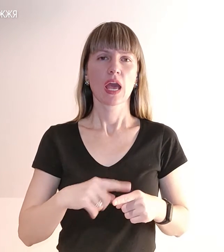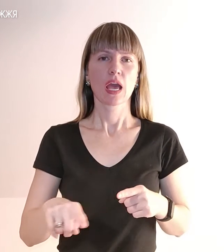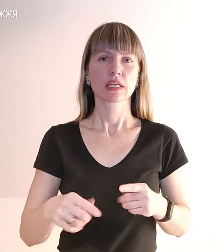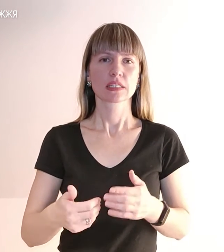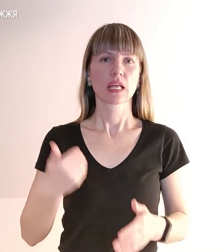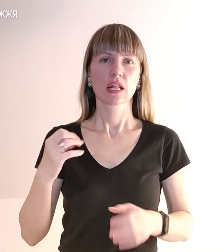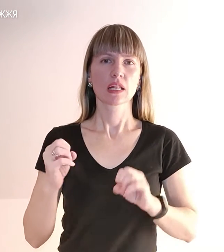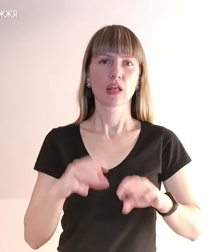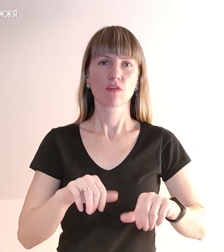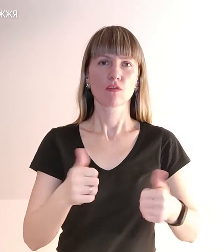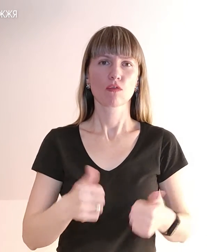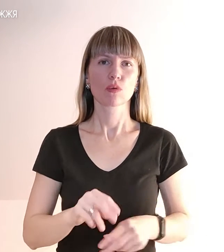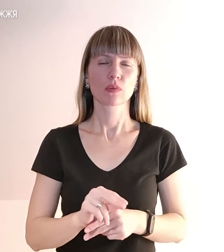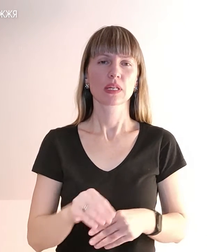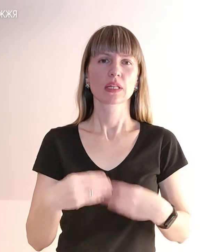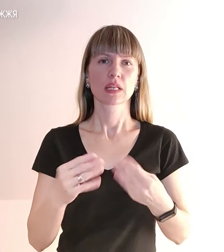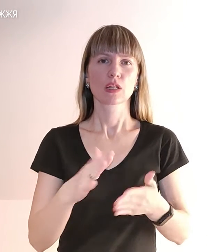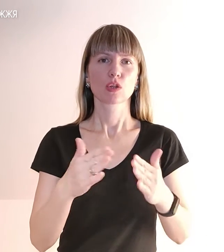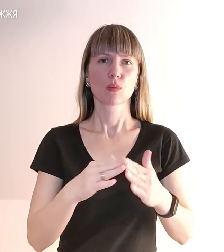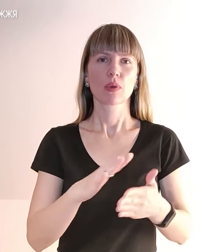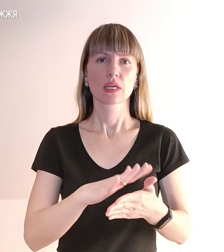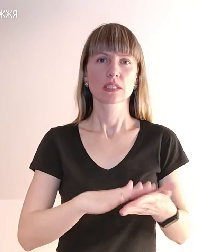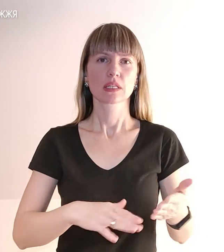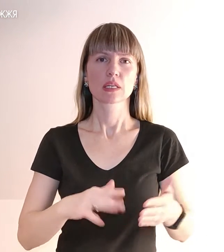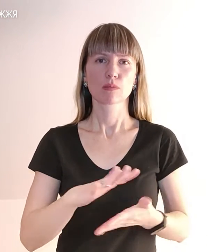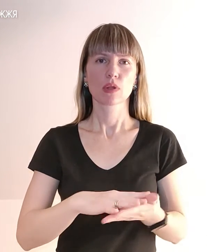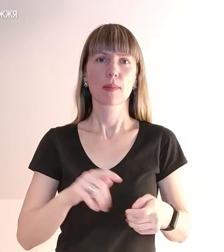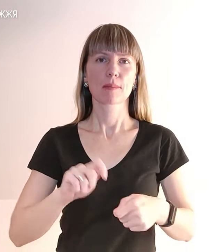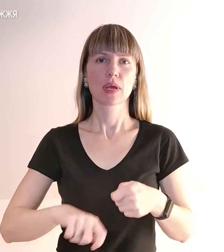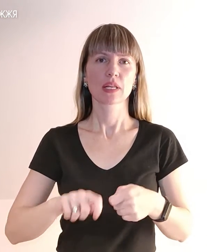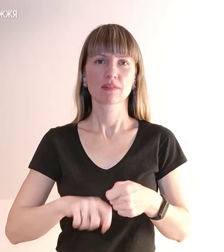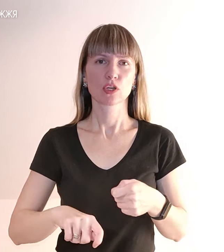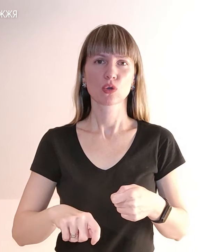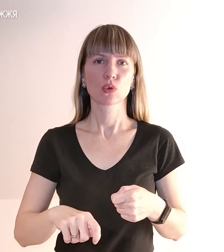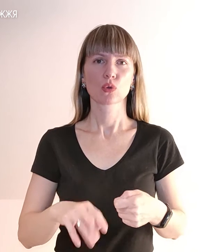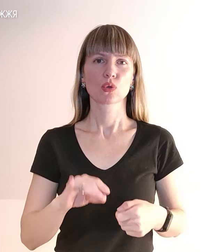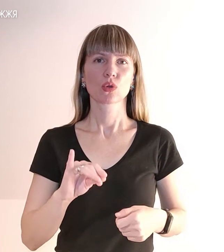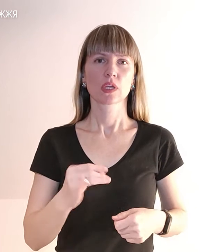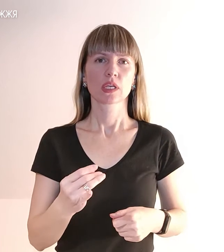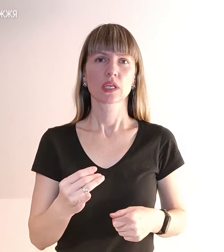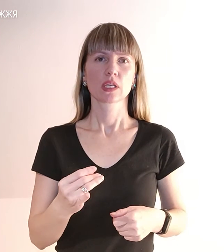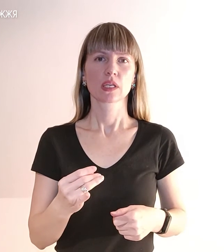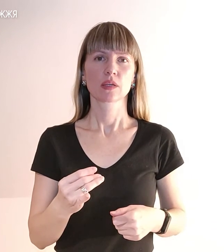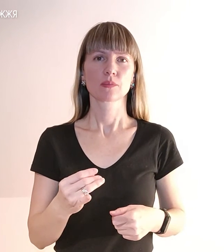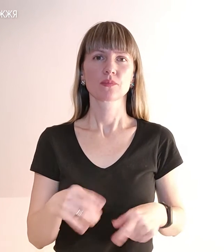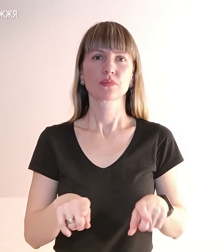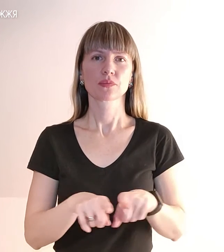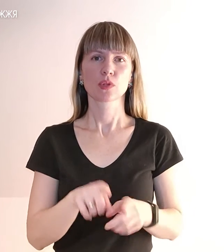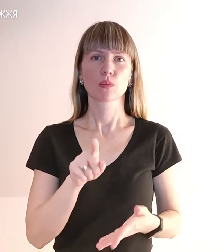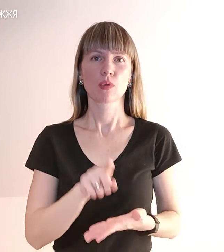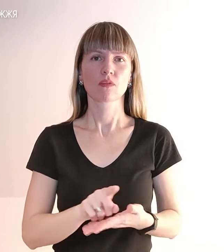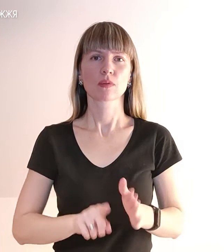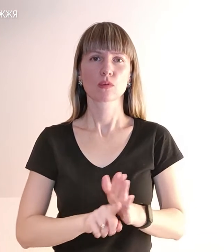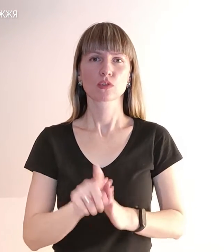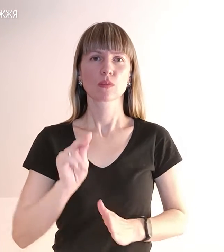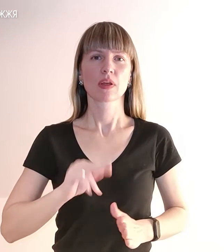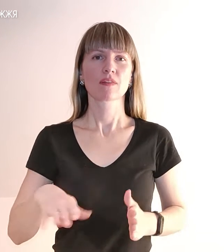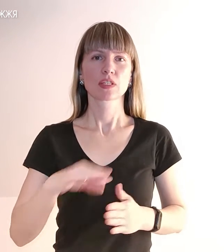надання домашніх завдань з подальшою перевіркою. І також повинна допрацювати всеукраїнська школа